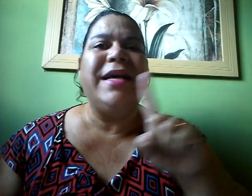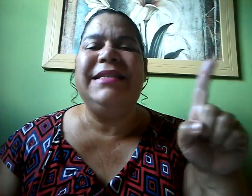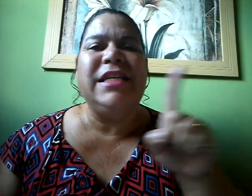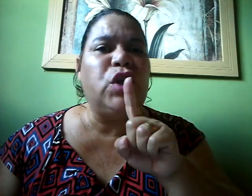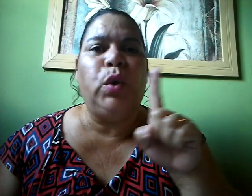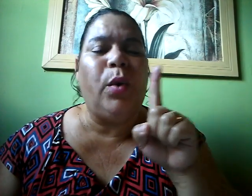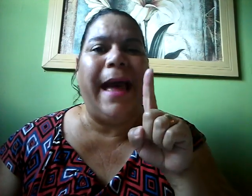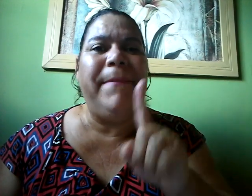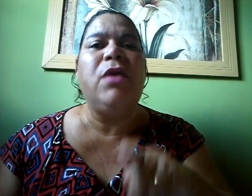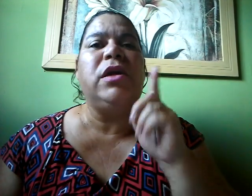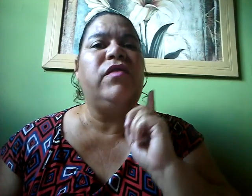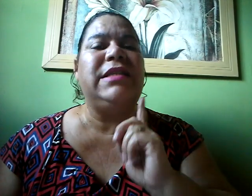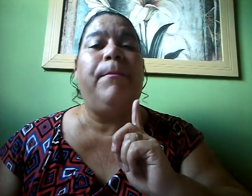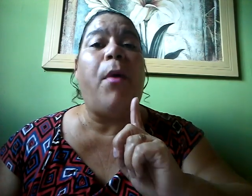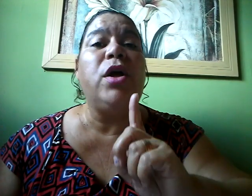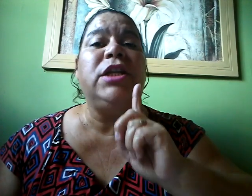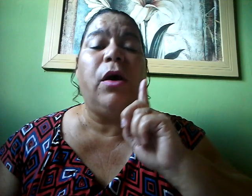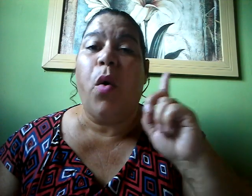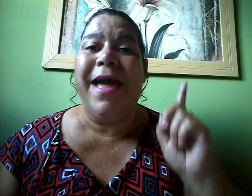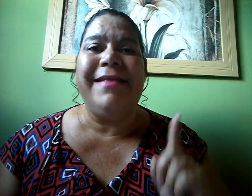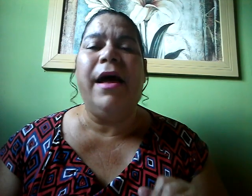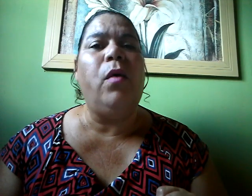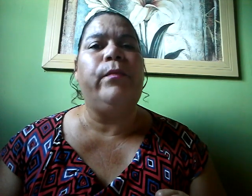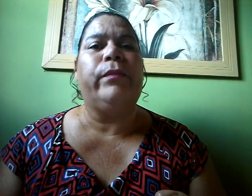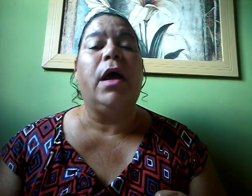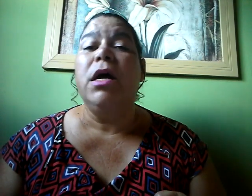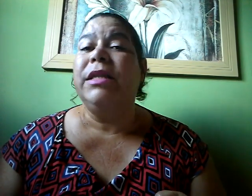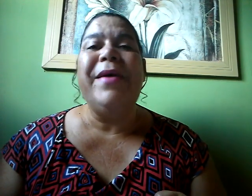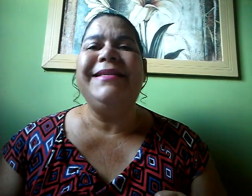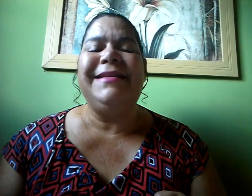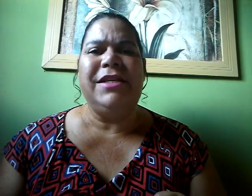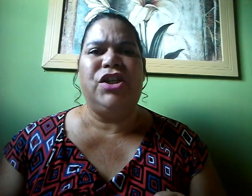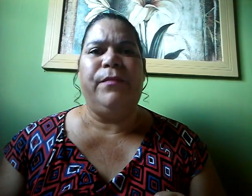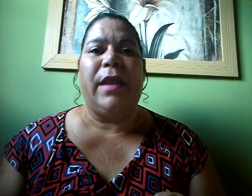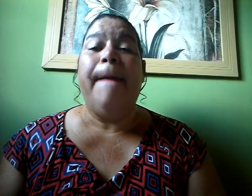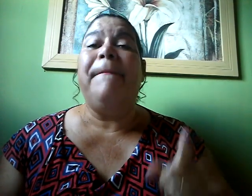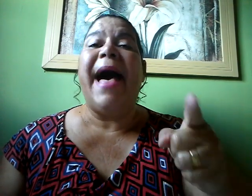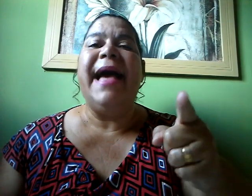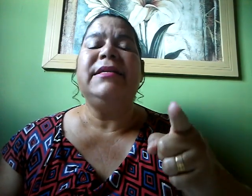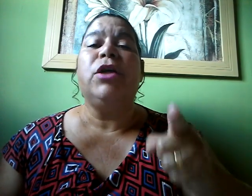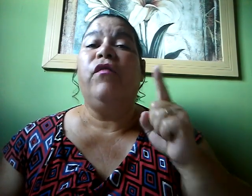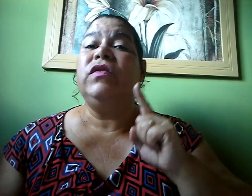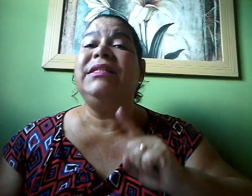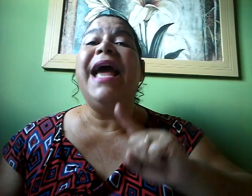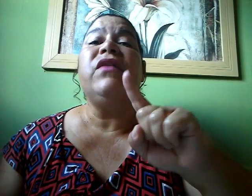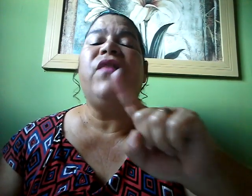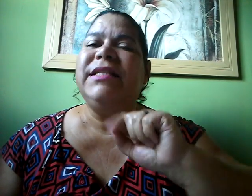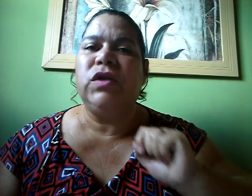existe outro caminho Que você pode correr Não Não existe Mas Você é que faz a